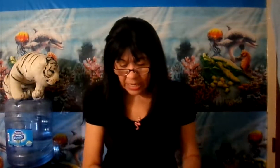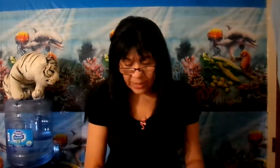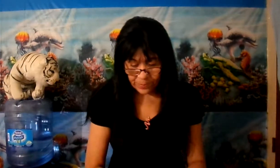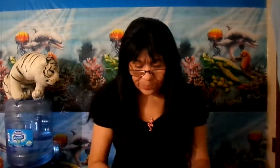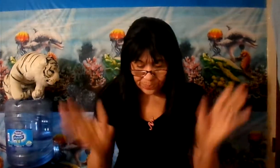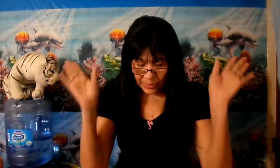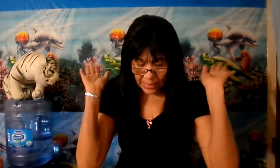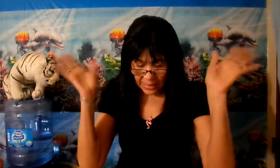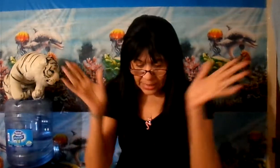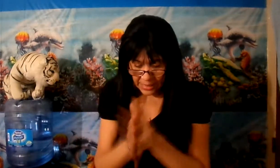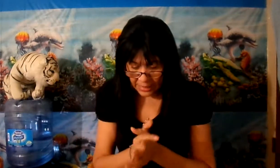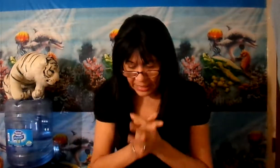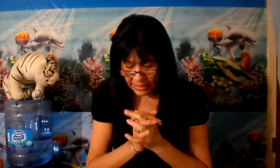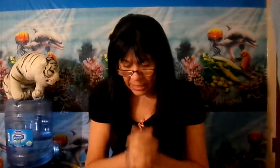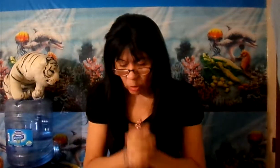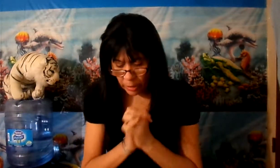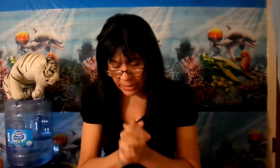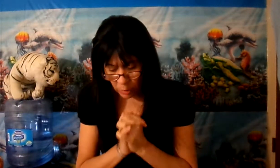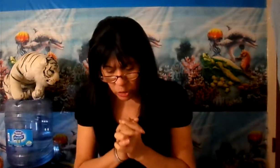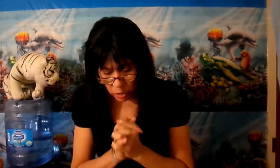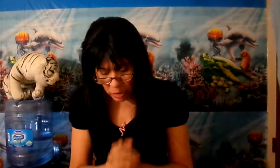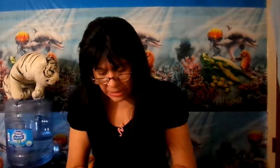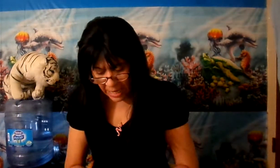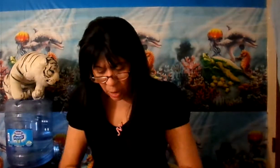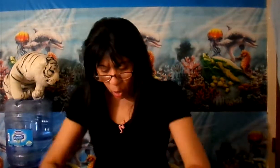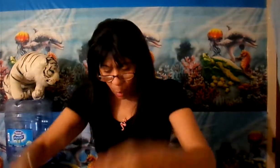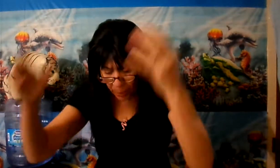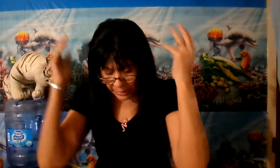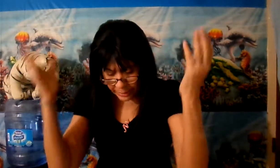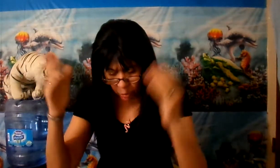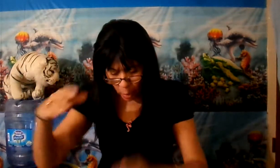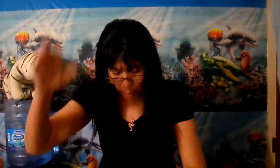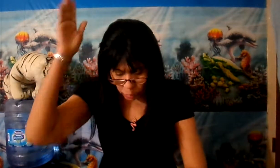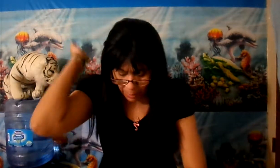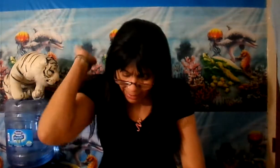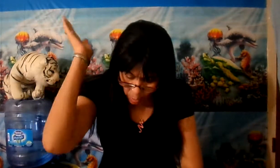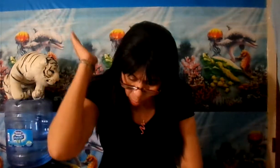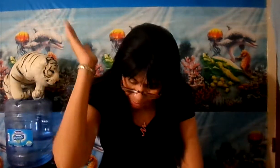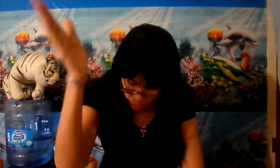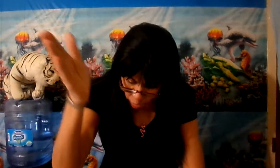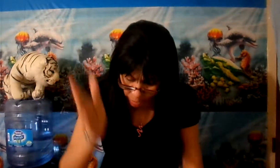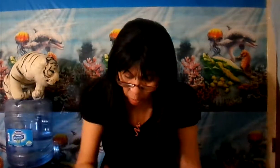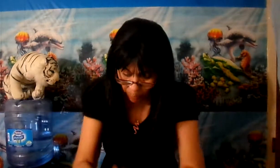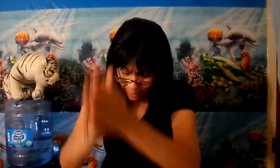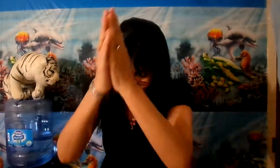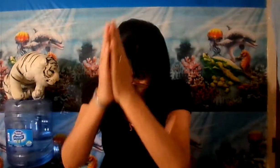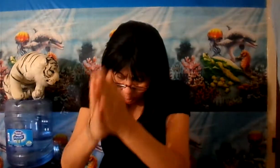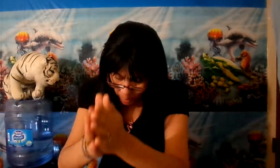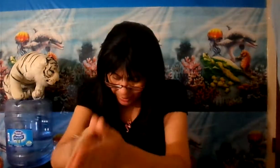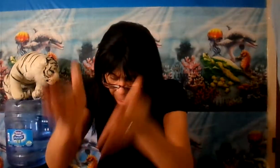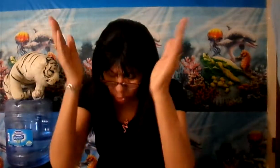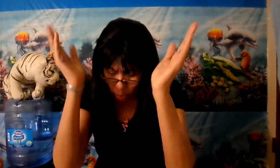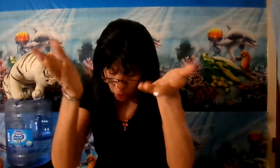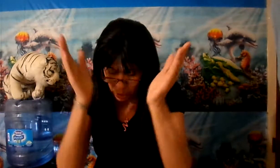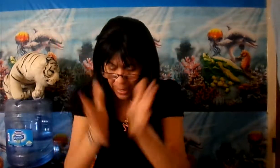los Estados Unidos se han convertido en un basurero para los problemas de todos los demás.